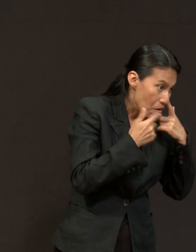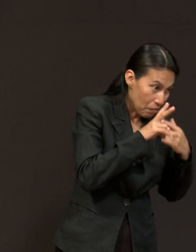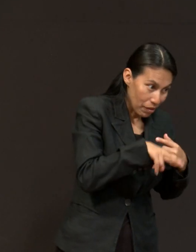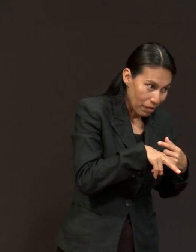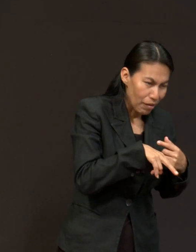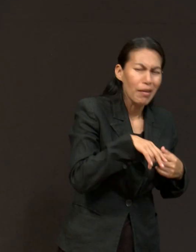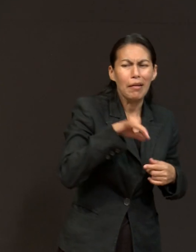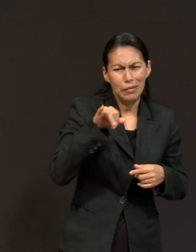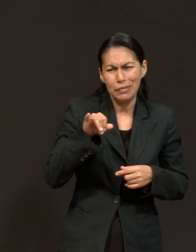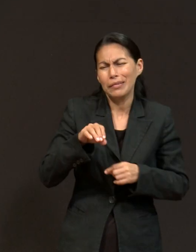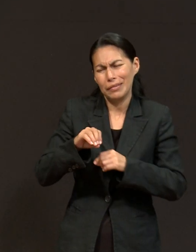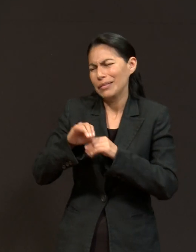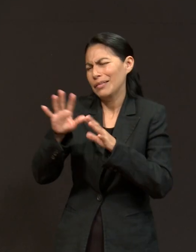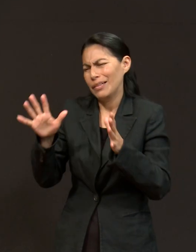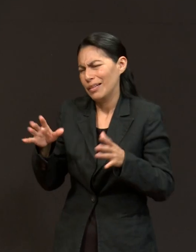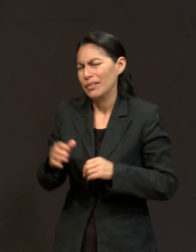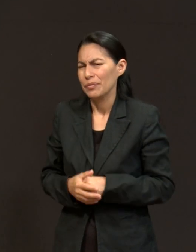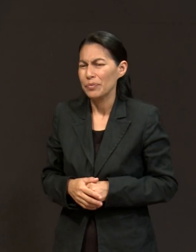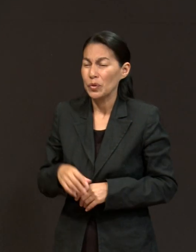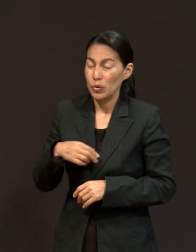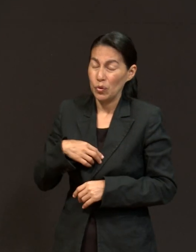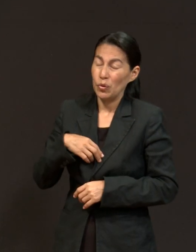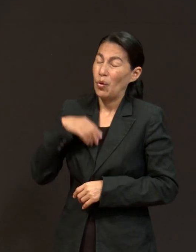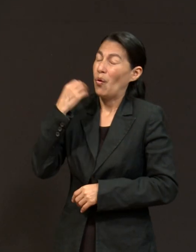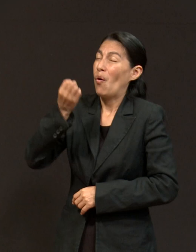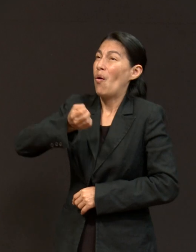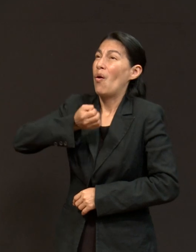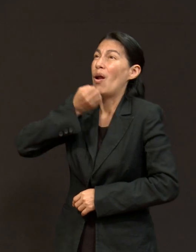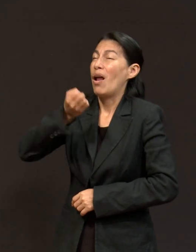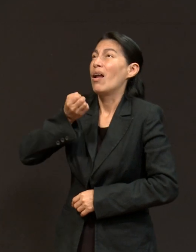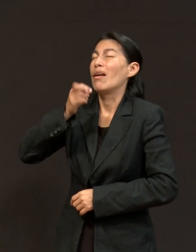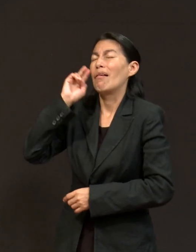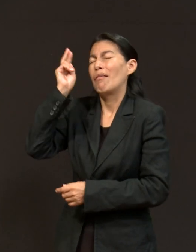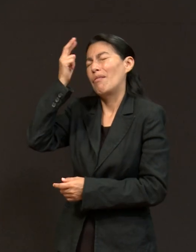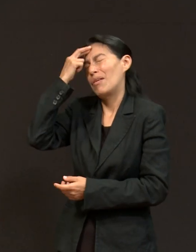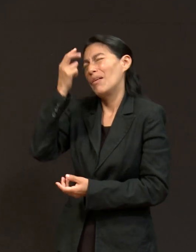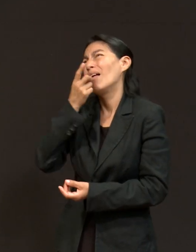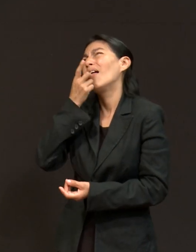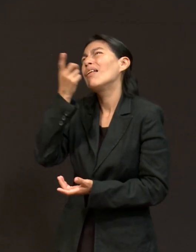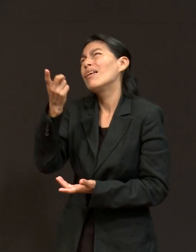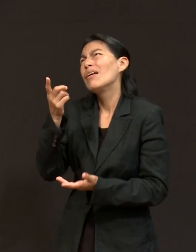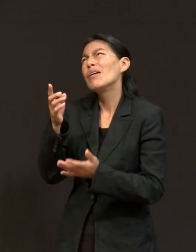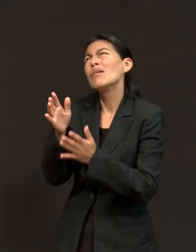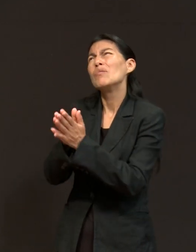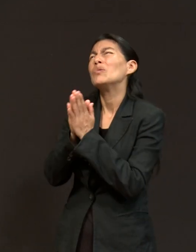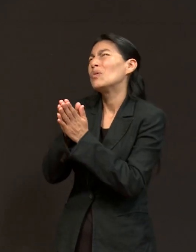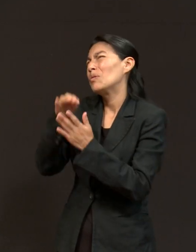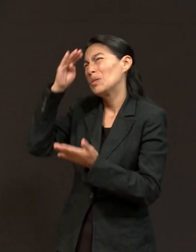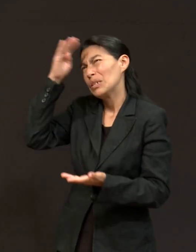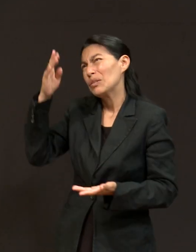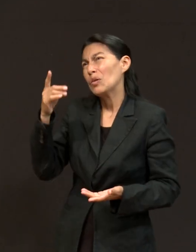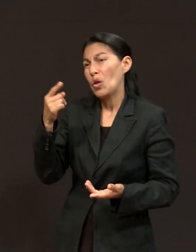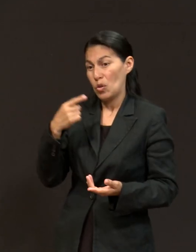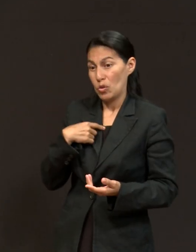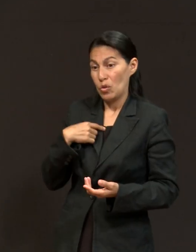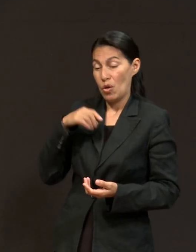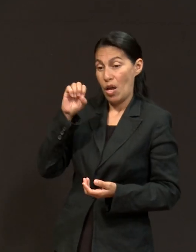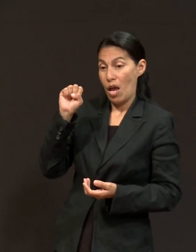pasó fue que en una de las oraciones, yo recuerdo que le dije a Jesús, le dije, bueno, yo soy la sociedad de ellos, pero el mío,